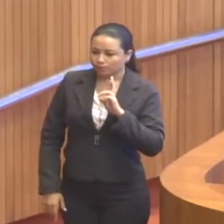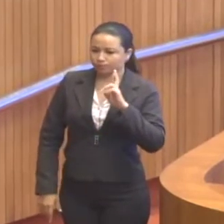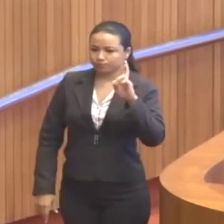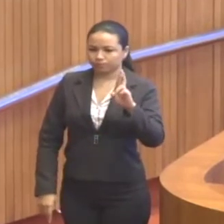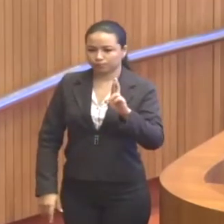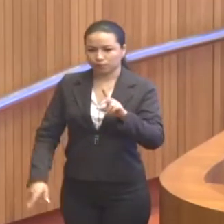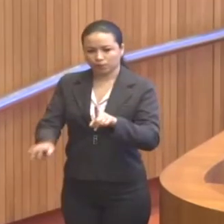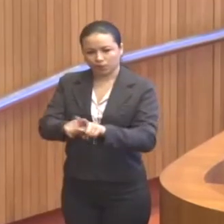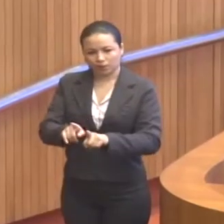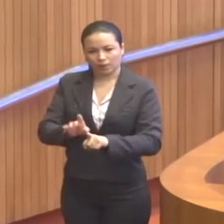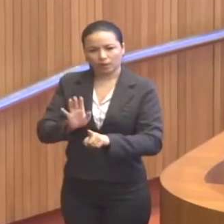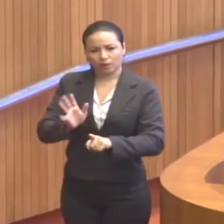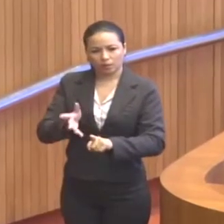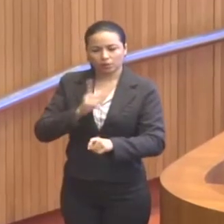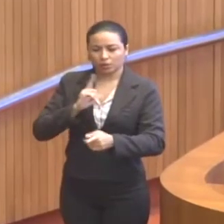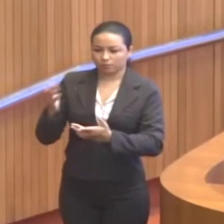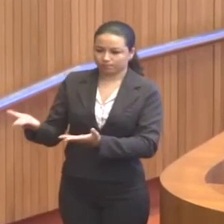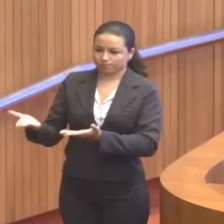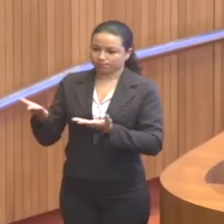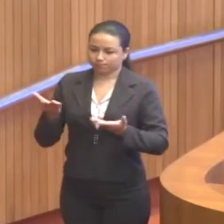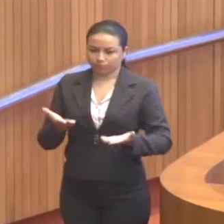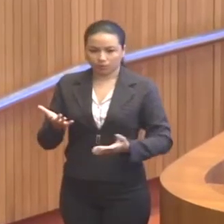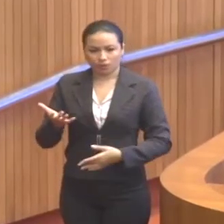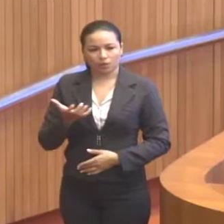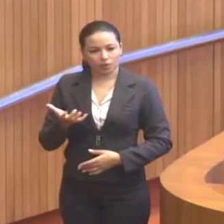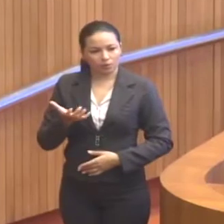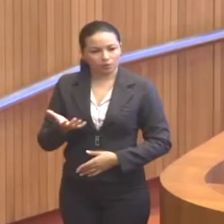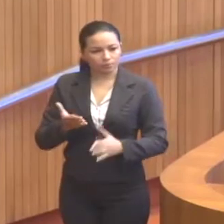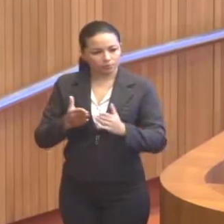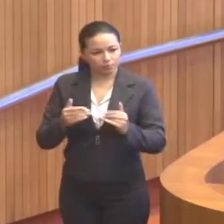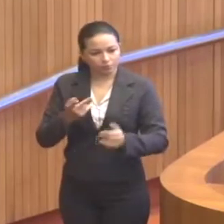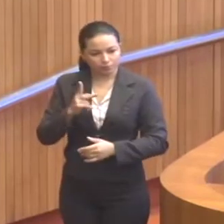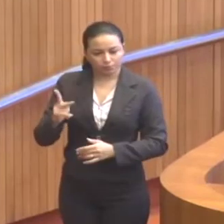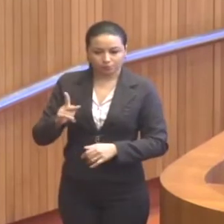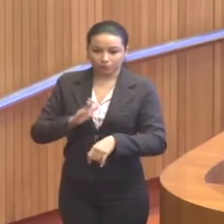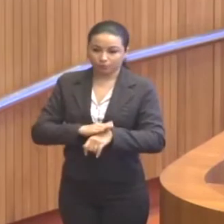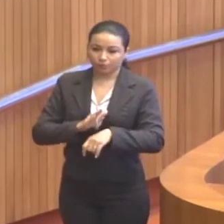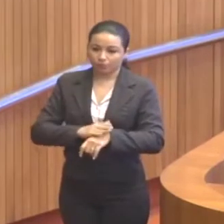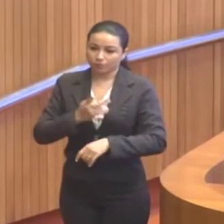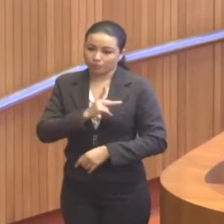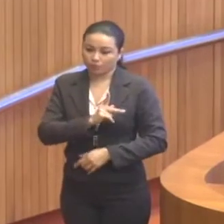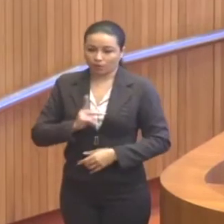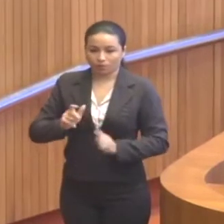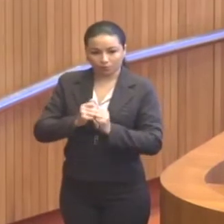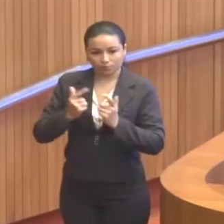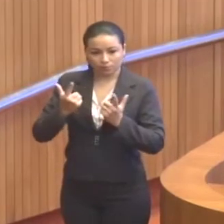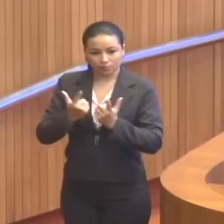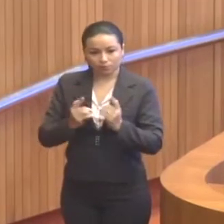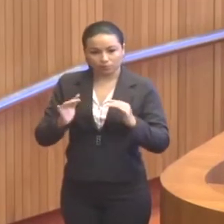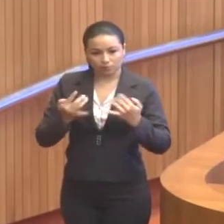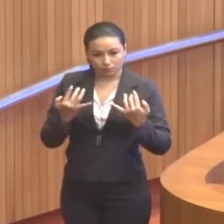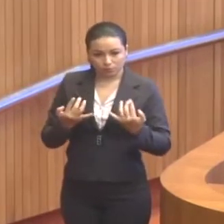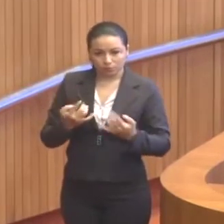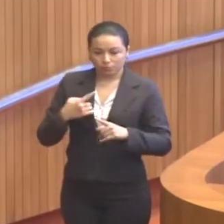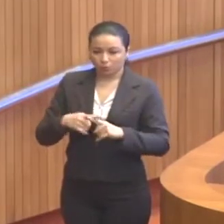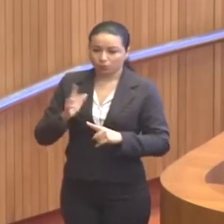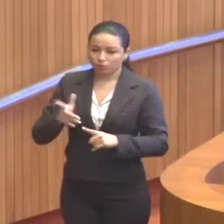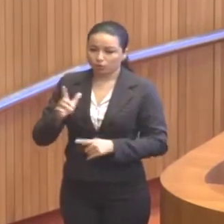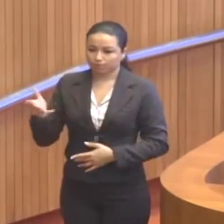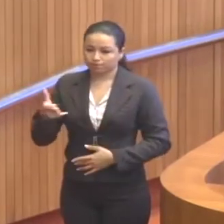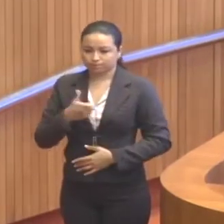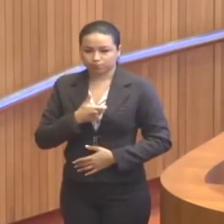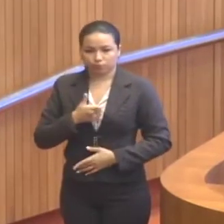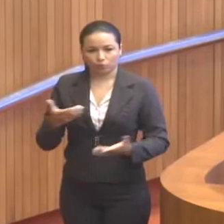implicadas foram convidadas. Eu pediria até atenção do presidente da casa, porque chegou ao nosso